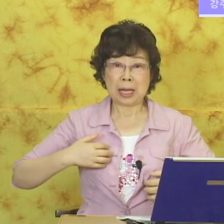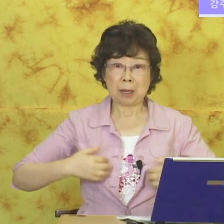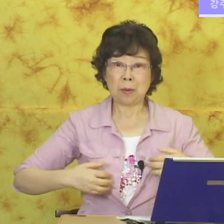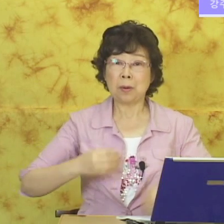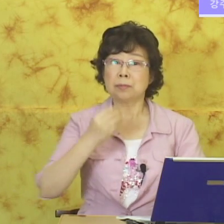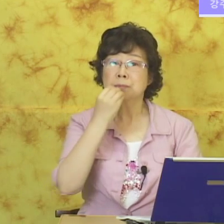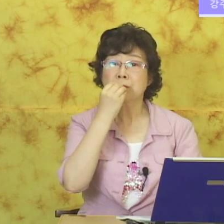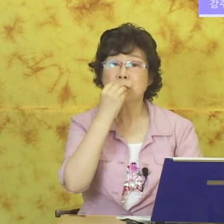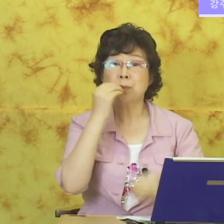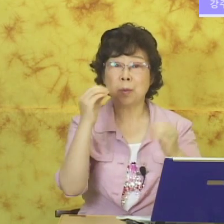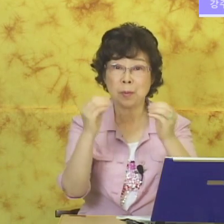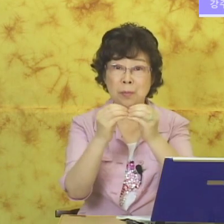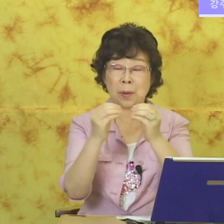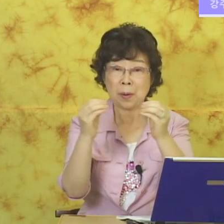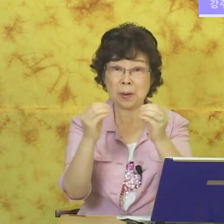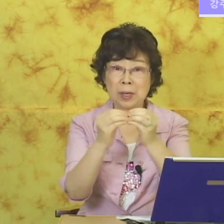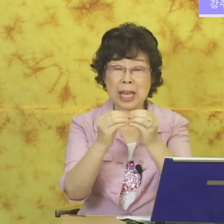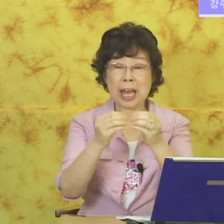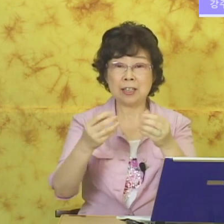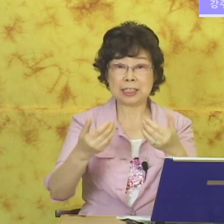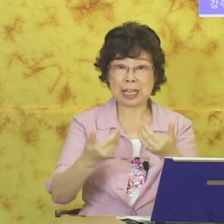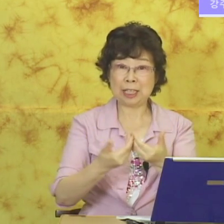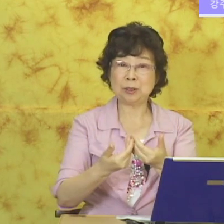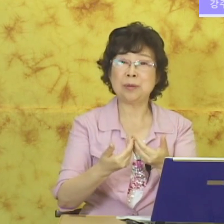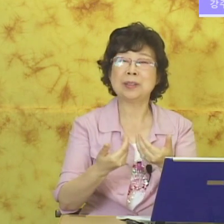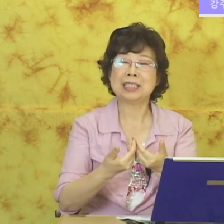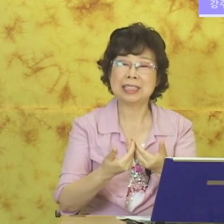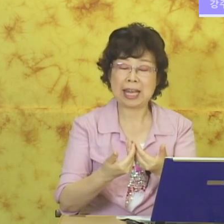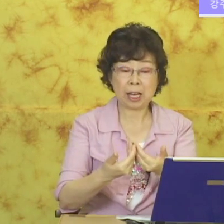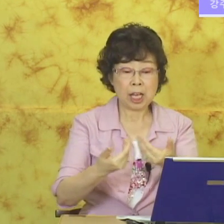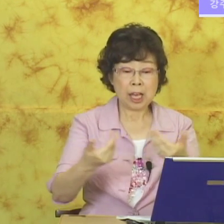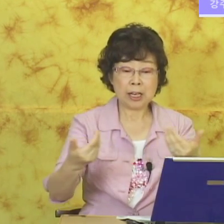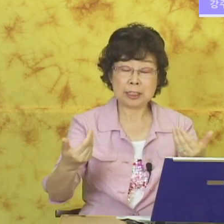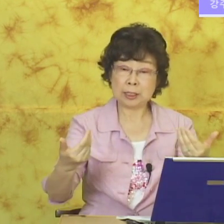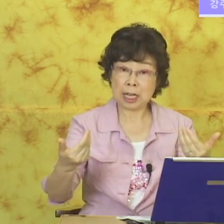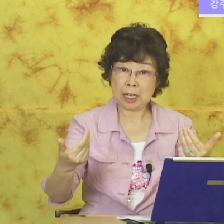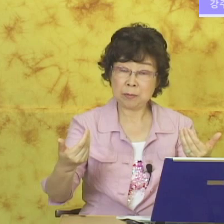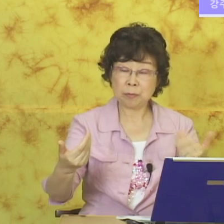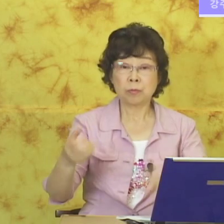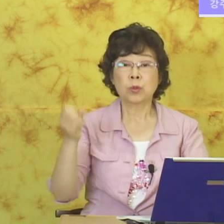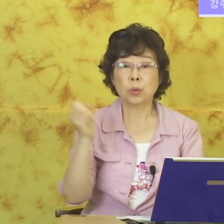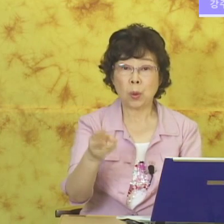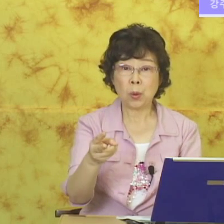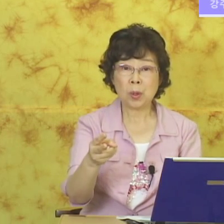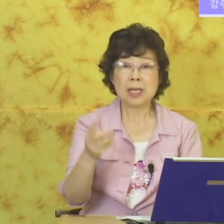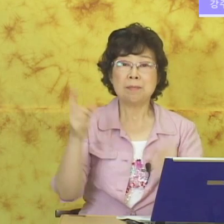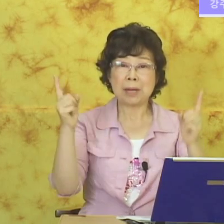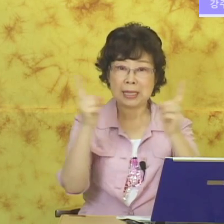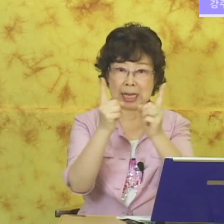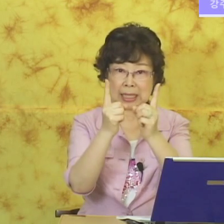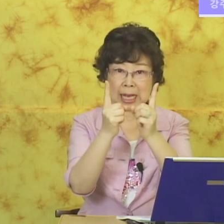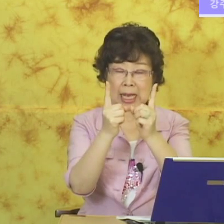다고 뽀뽀뽀. 헤어지다. 이것도 배웠던 거예요. 헤어지다. 또 만나다.